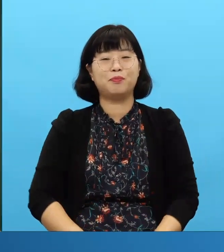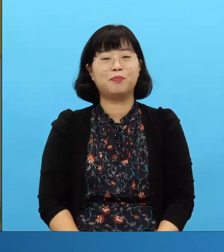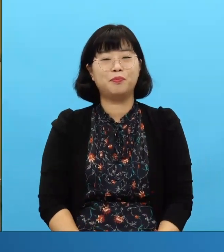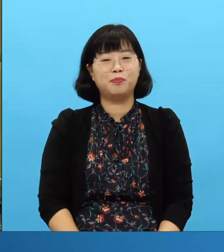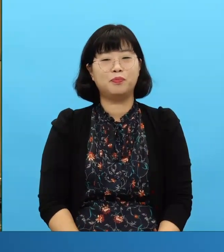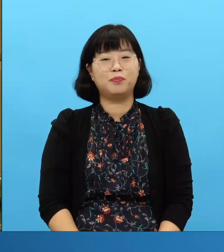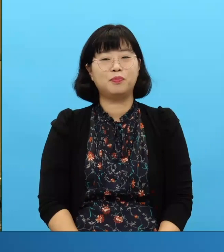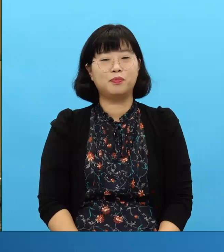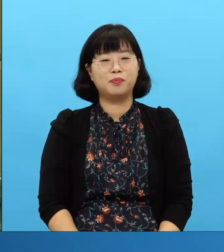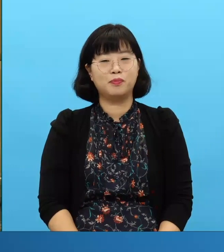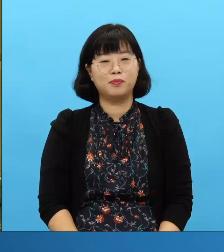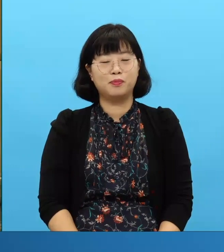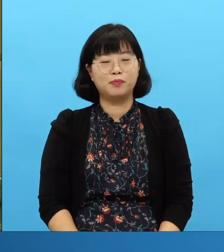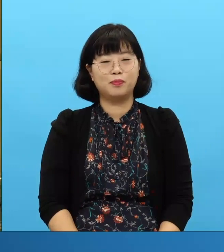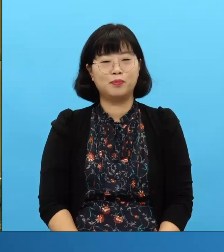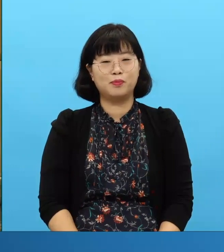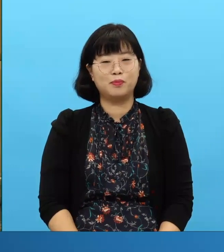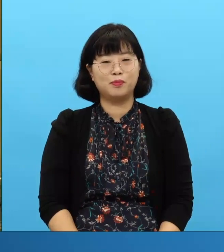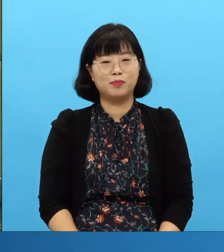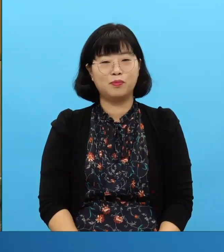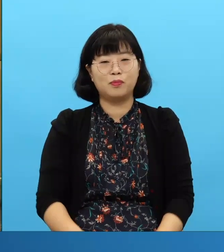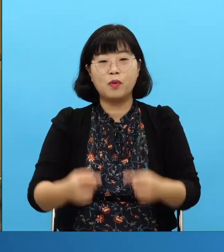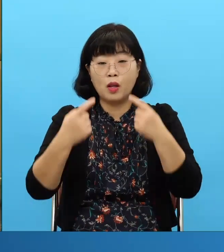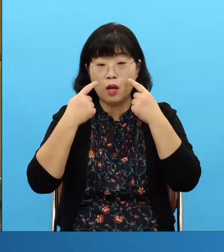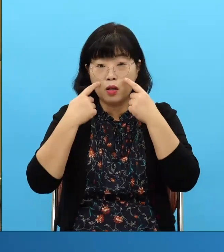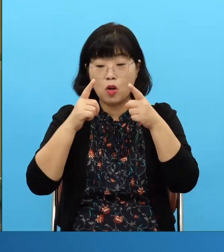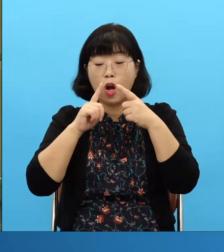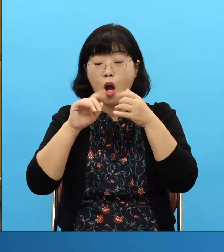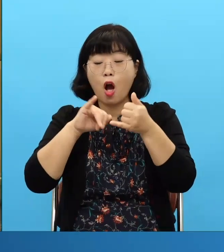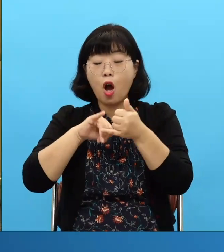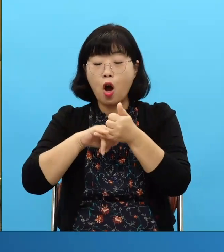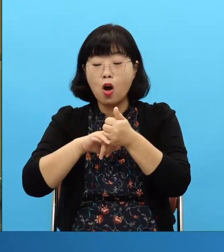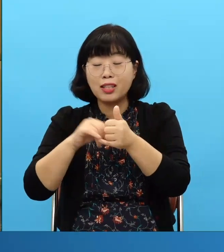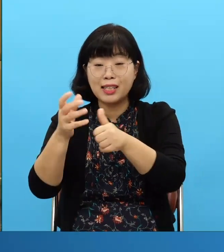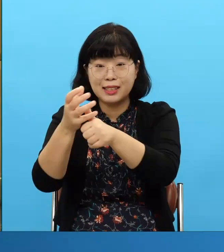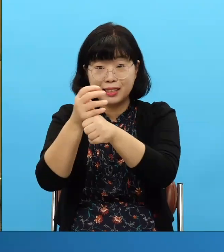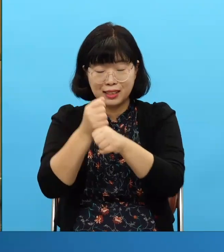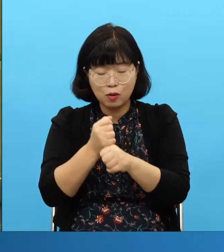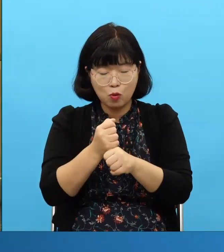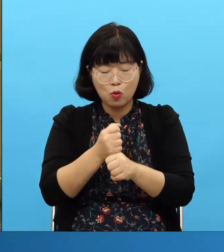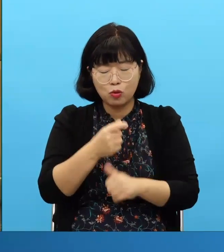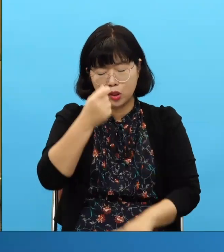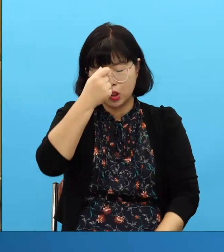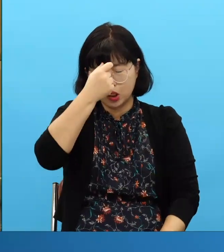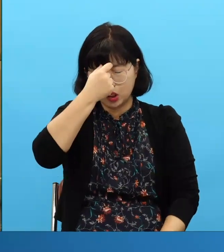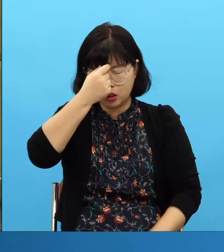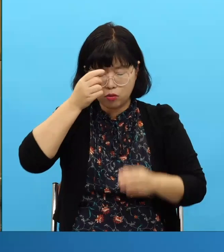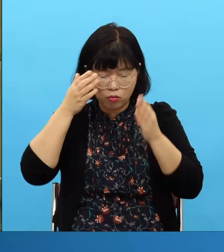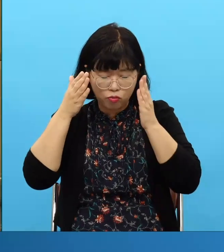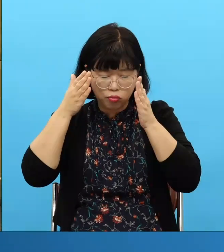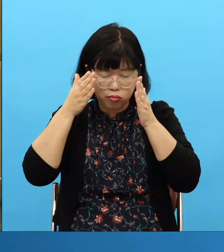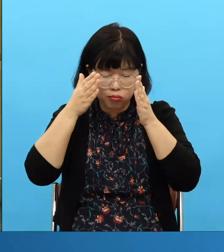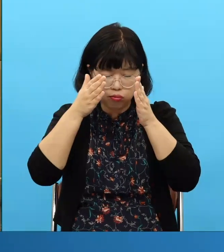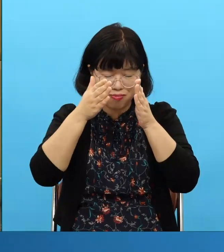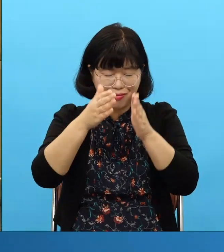tienen que tomar esto y orar Pero deben de concentrarse